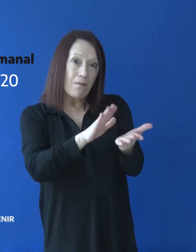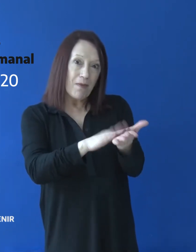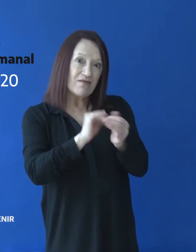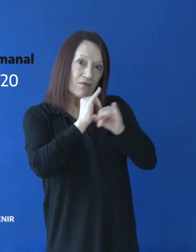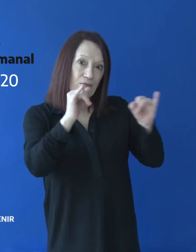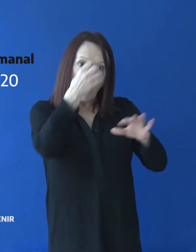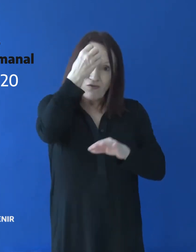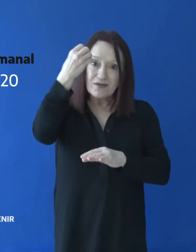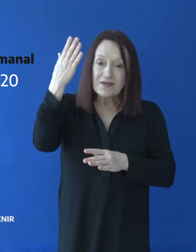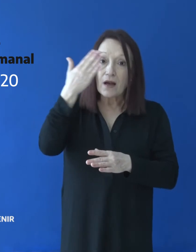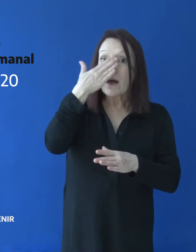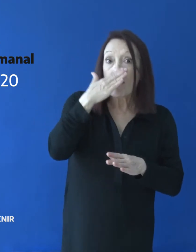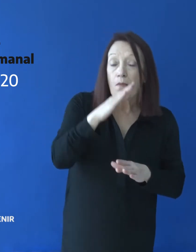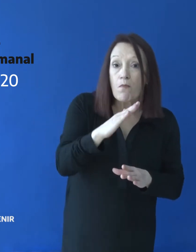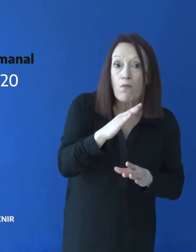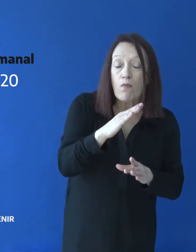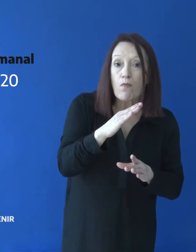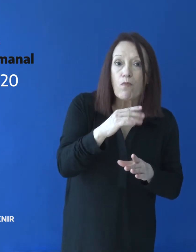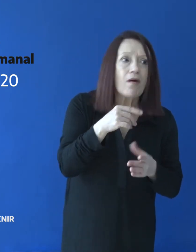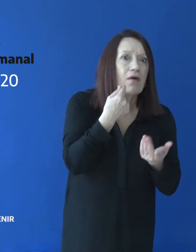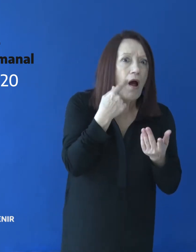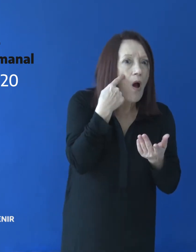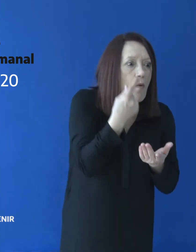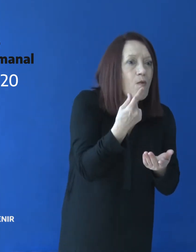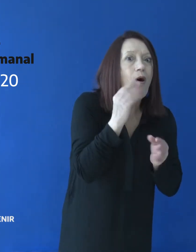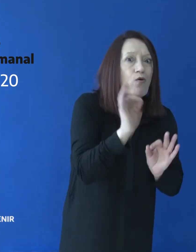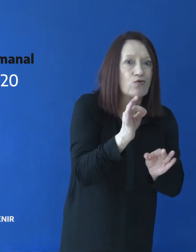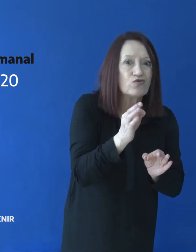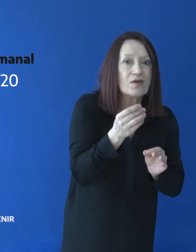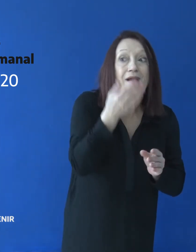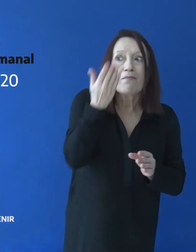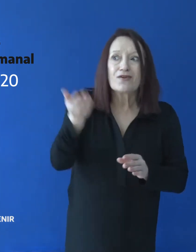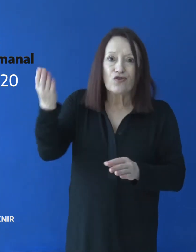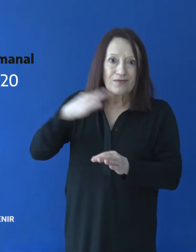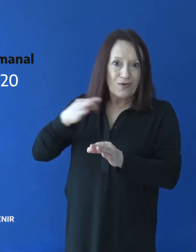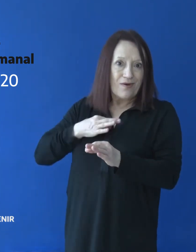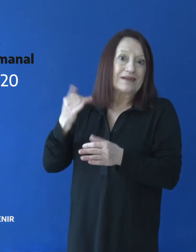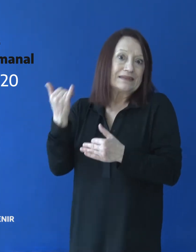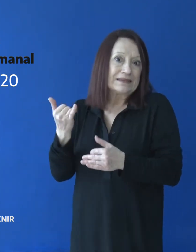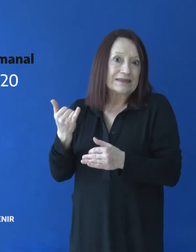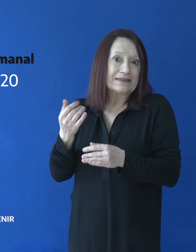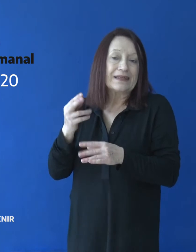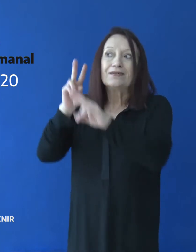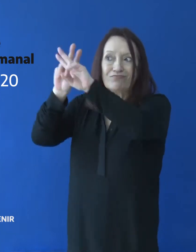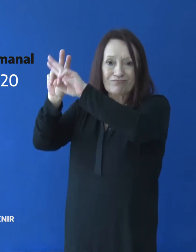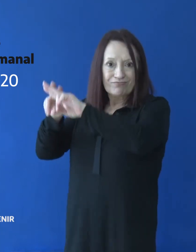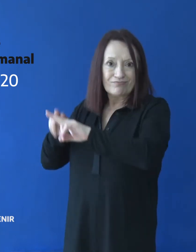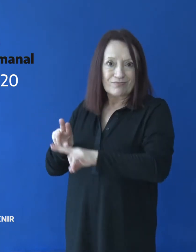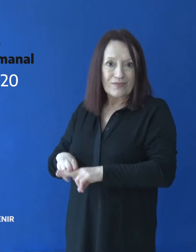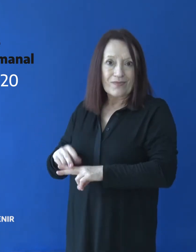de datos, la cual se constituye en la fuente para que se puedan seguir los casos confirmados como los